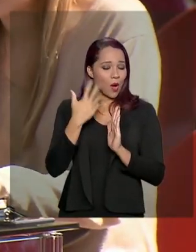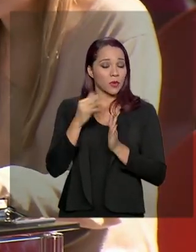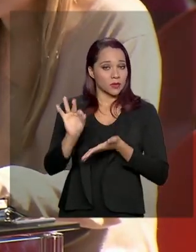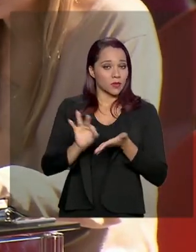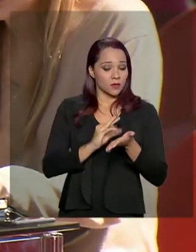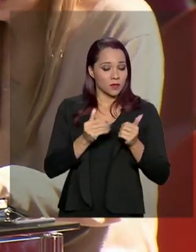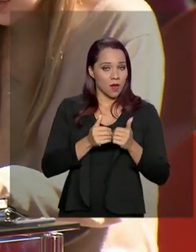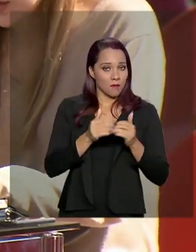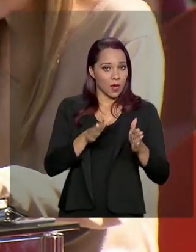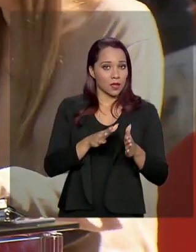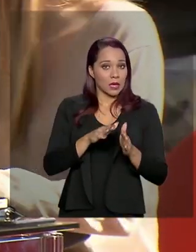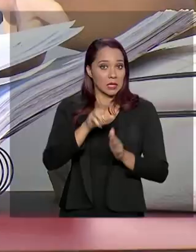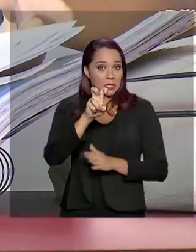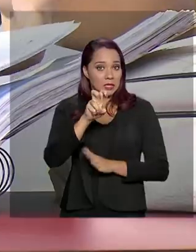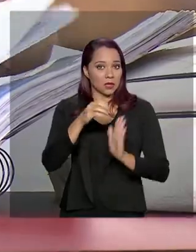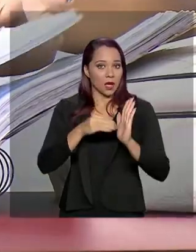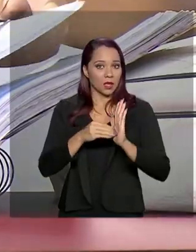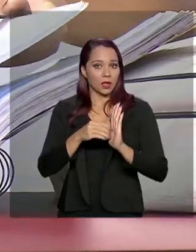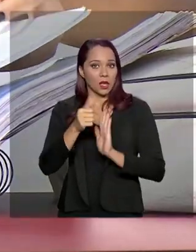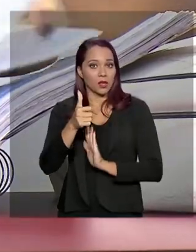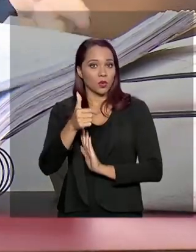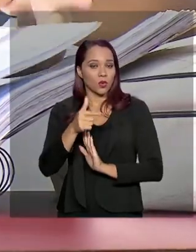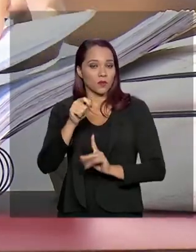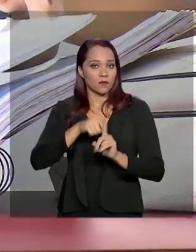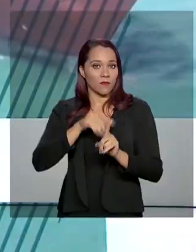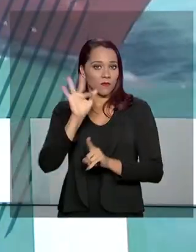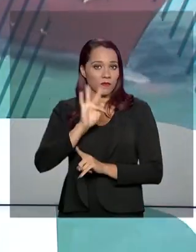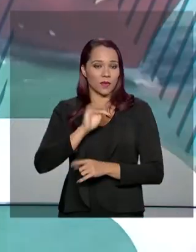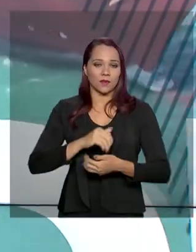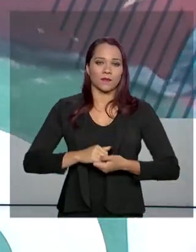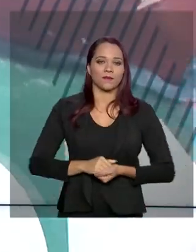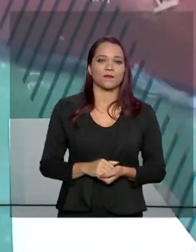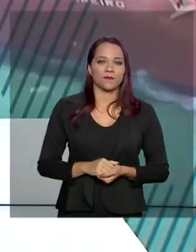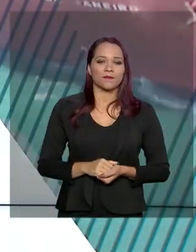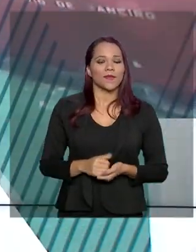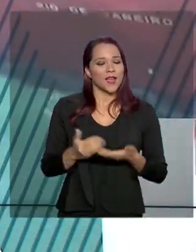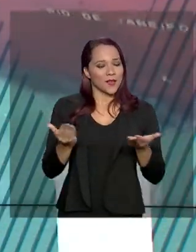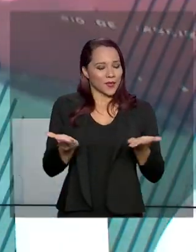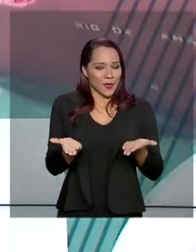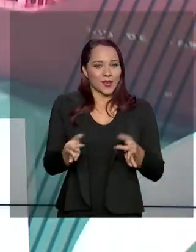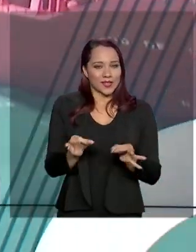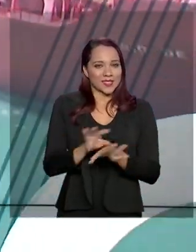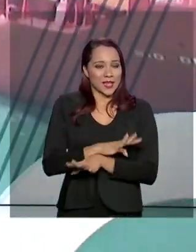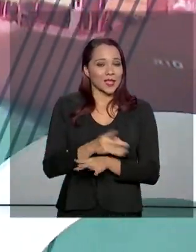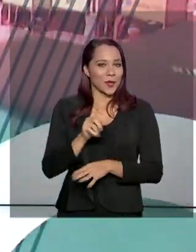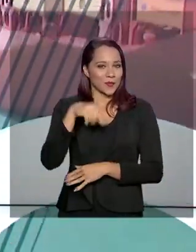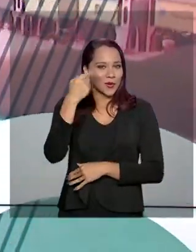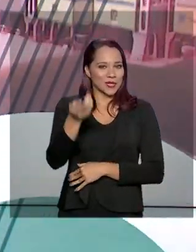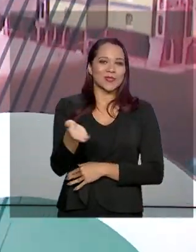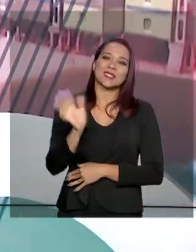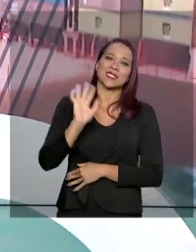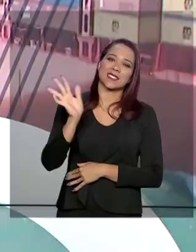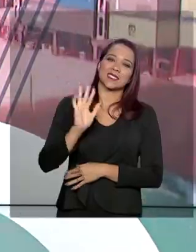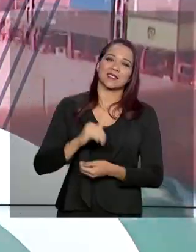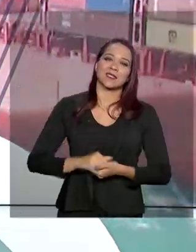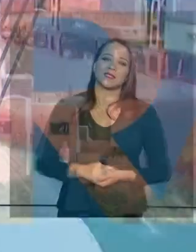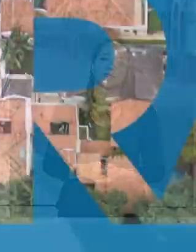serão abertas de 5 a 12 de fevereiro. A gente fica por aqui. Até a próxima edição.